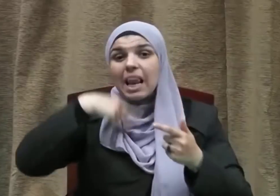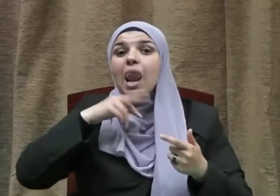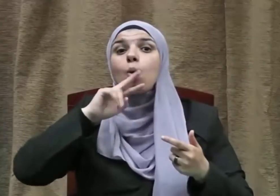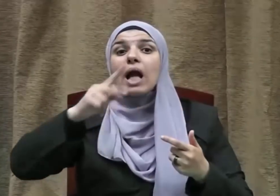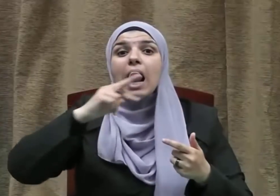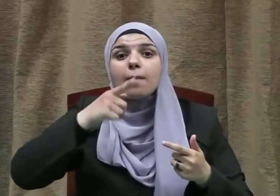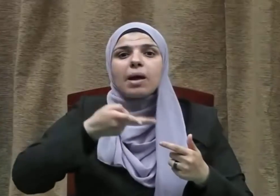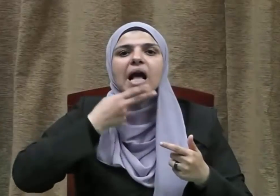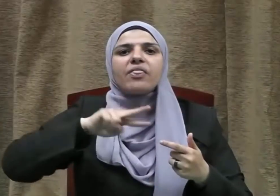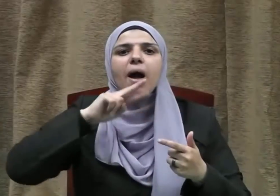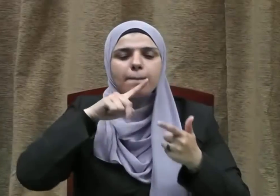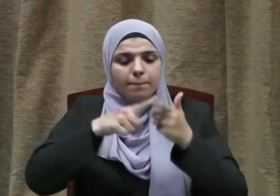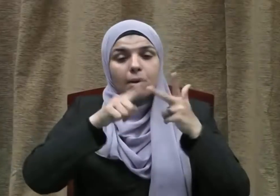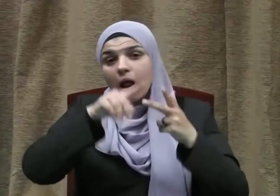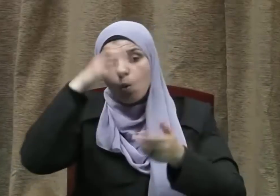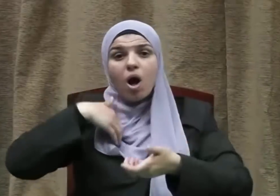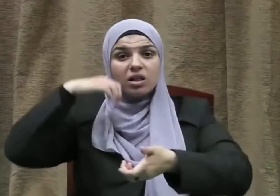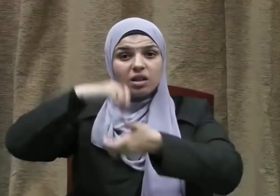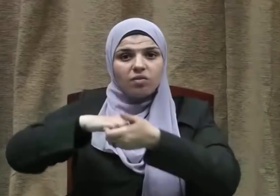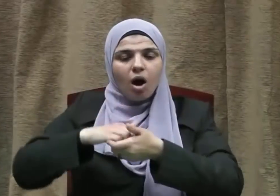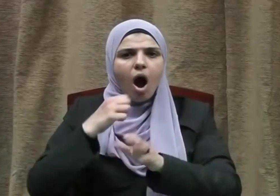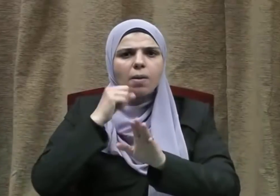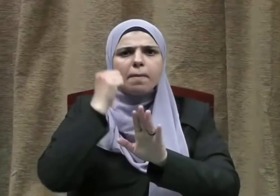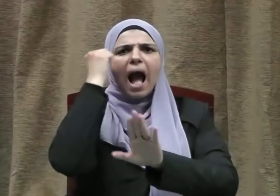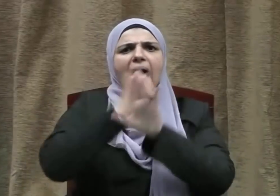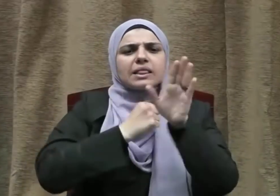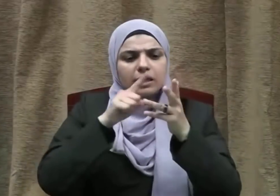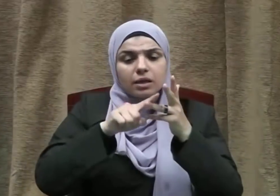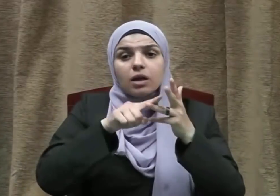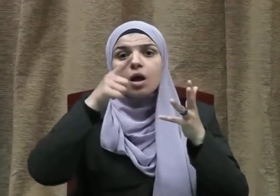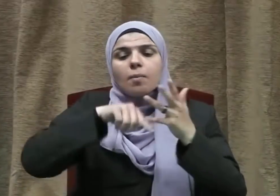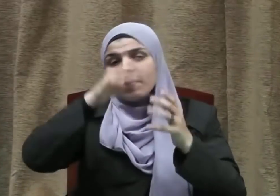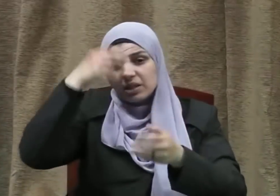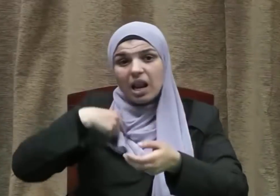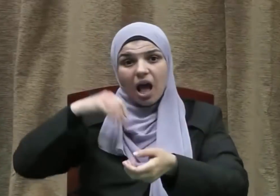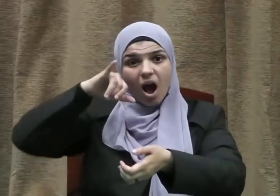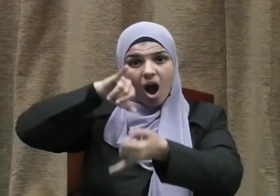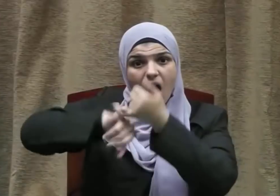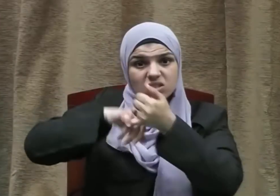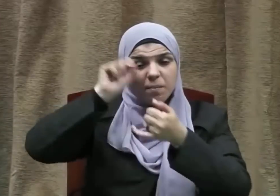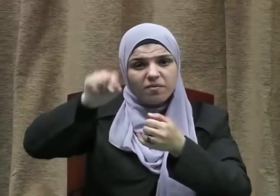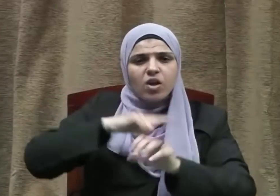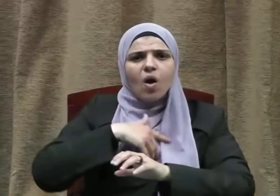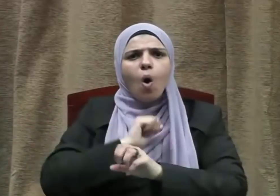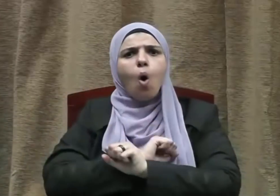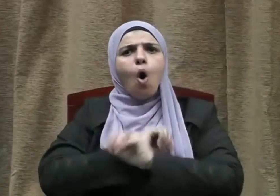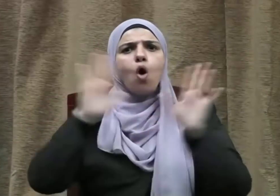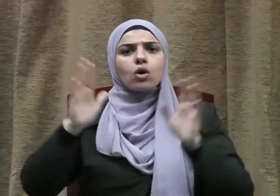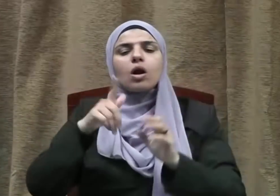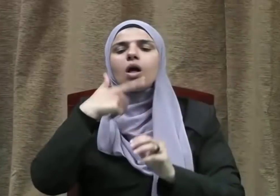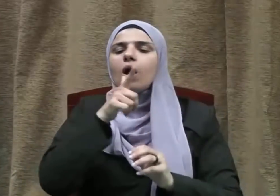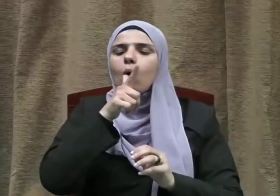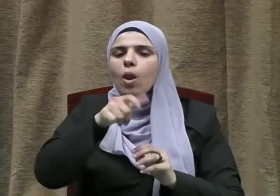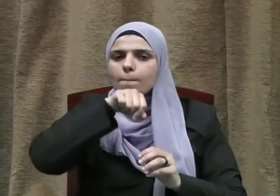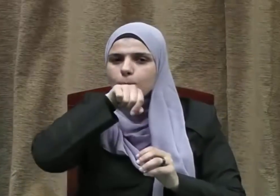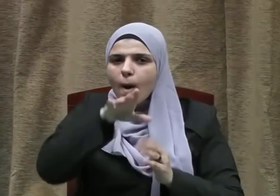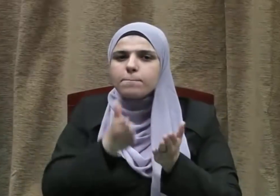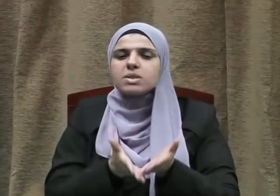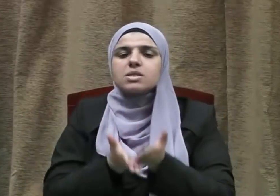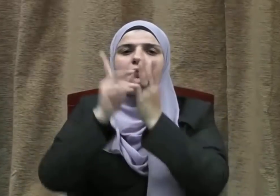وإذا حدث كذب وإذا عاهد غدر وإذا خاصم فجر ويقول صلى